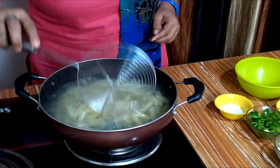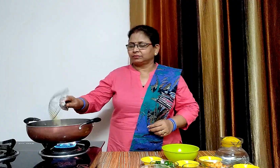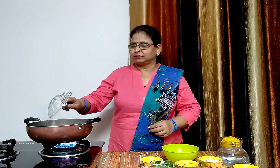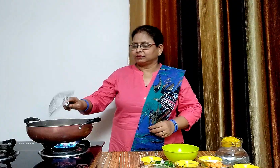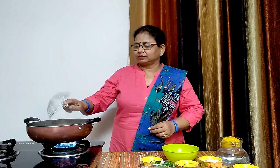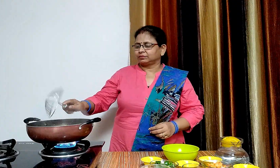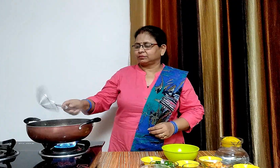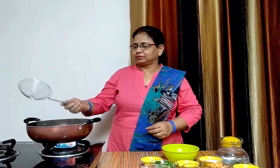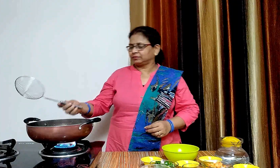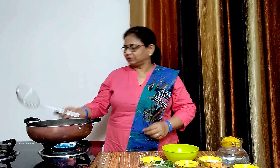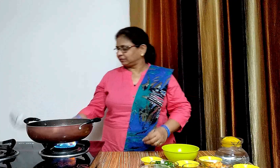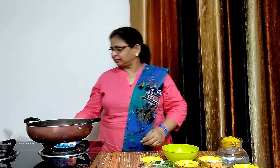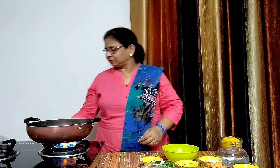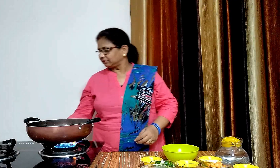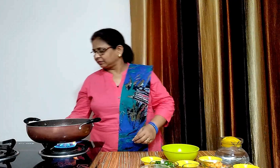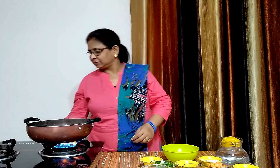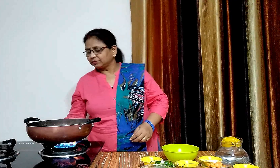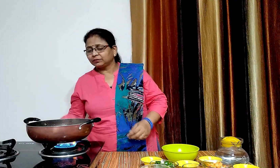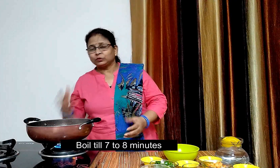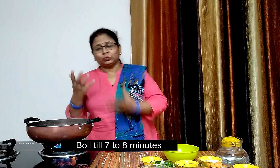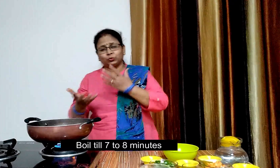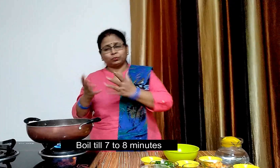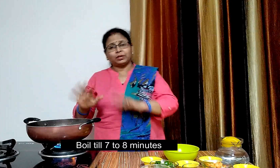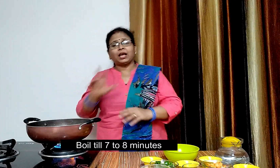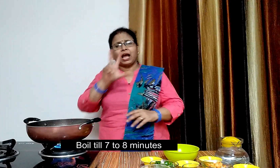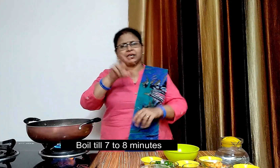और साथ से आट मेर्ट के लिए उबलने के लिए छोड़ देंगे